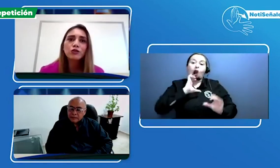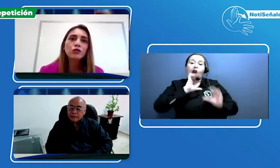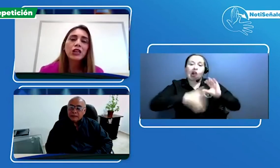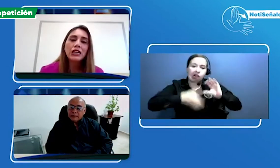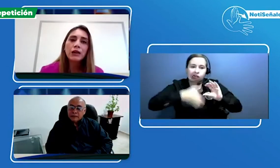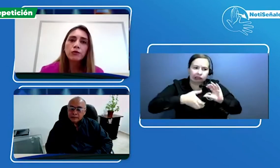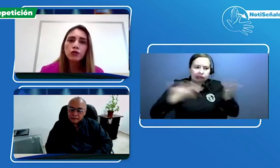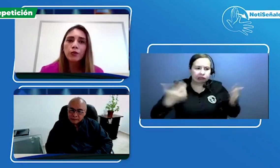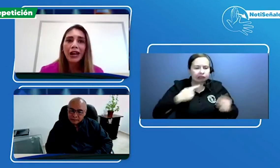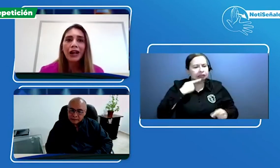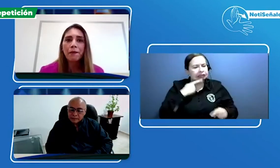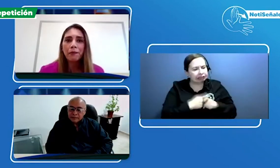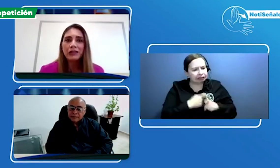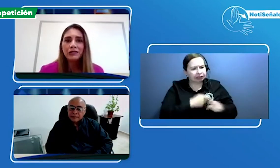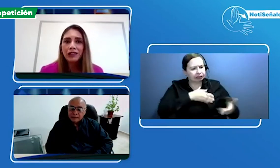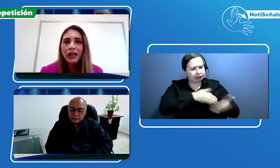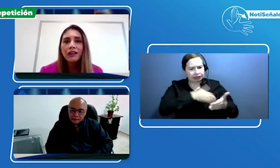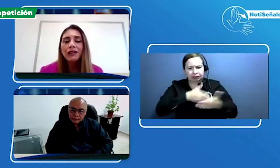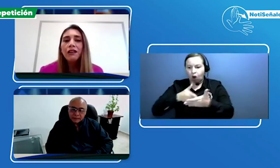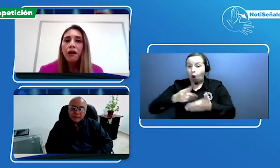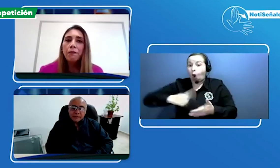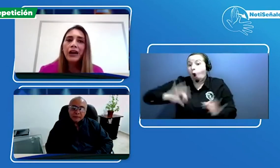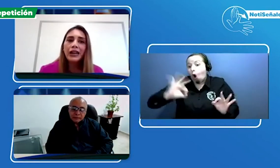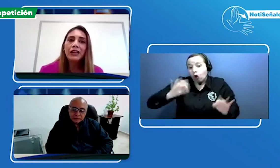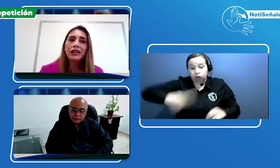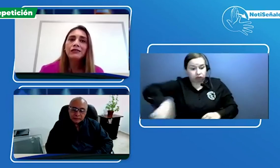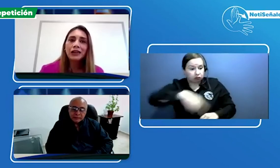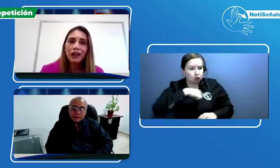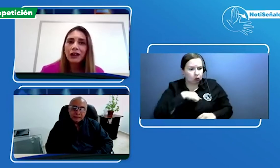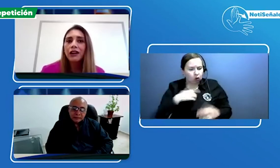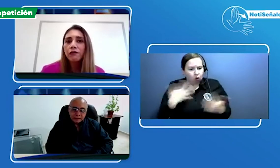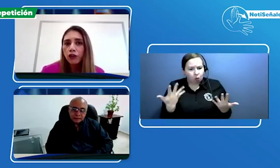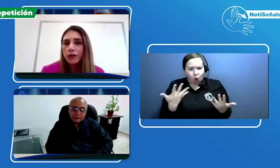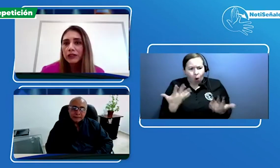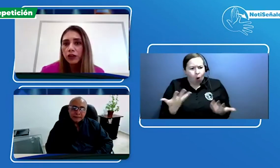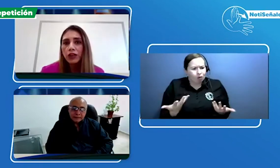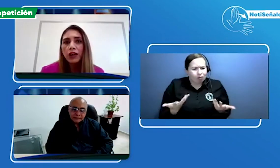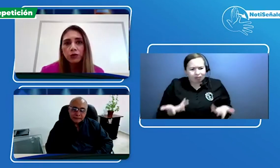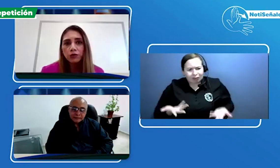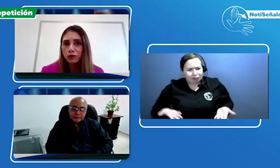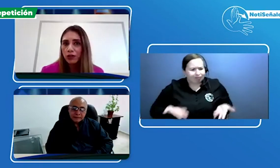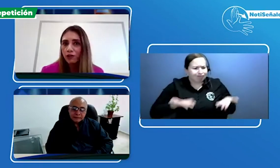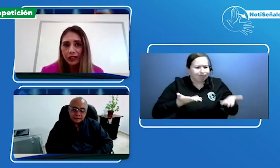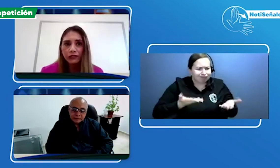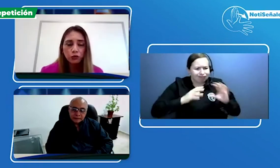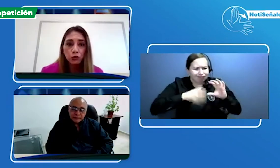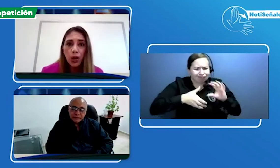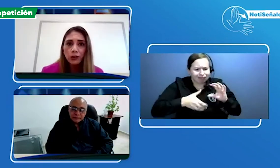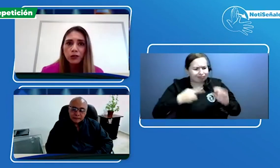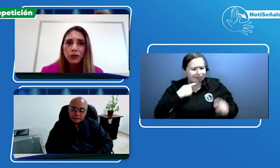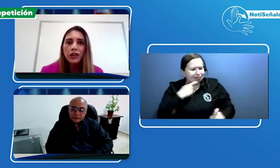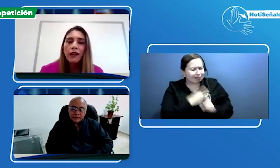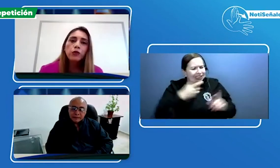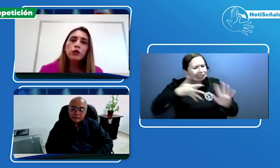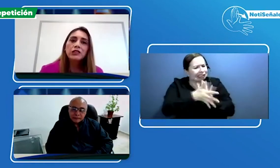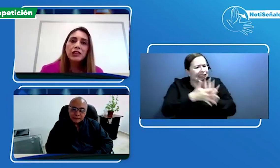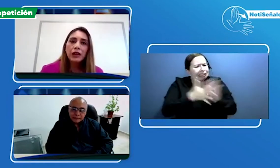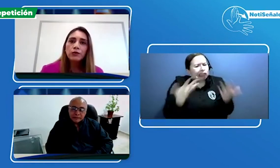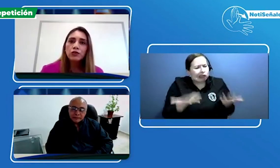no teníamos como la capacidad para entregar la información a nuestros diferentes usuarios. Entonces dijimos,